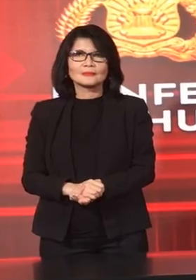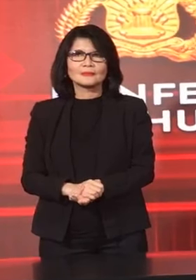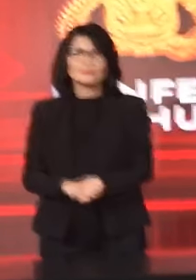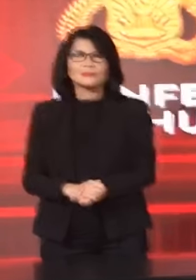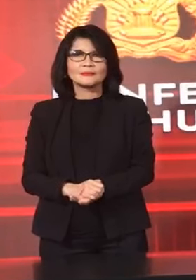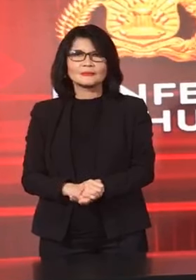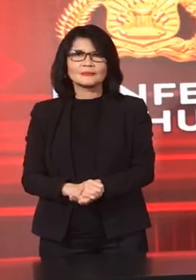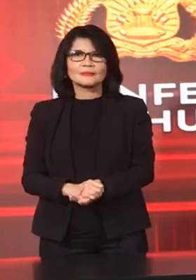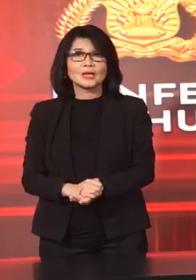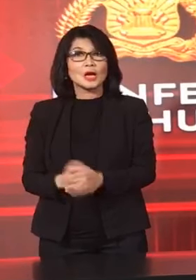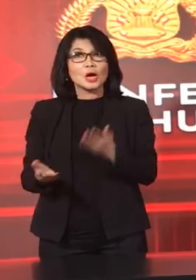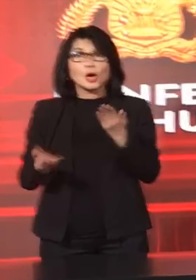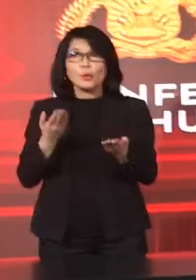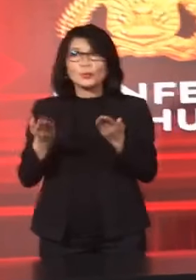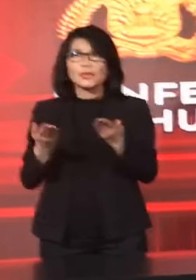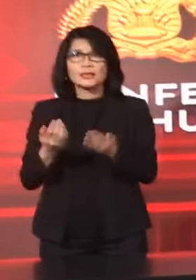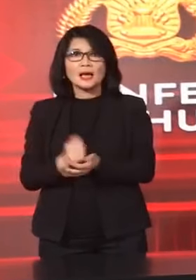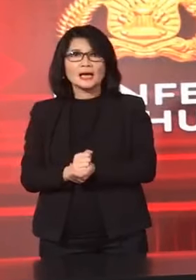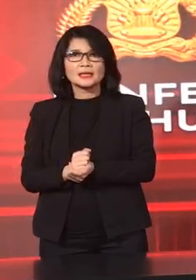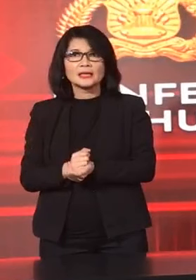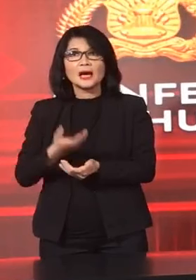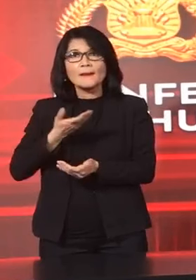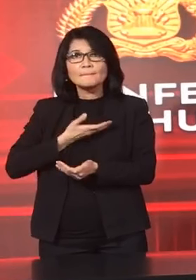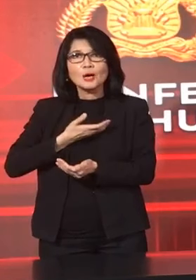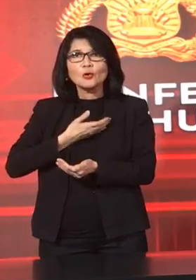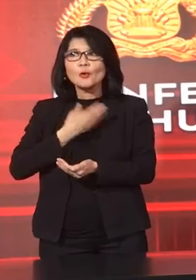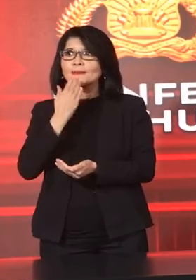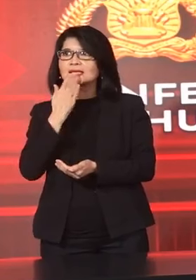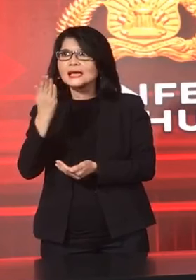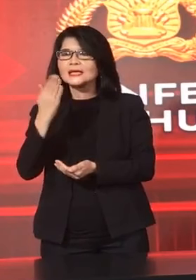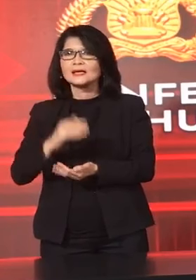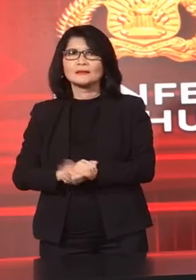Mungkin Ada Beberapa Pertanyaan